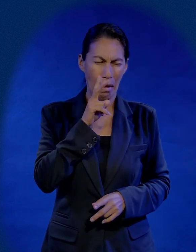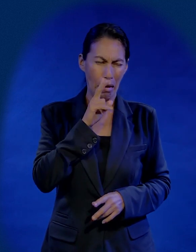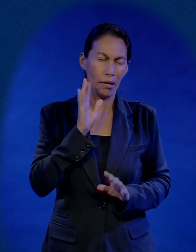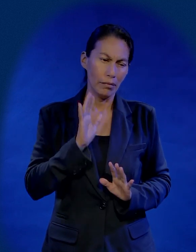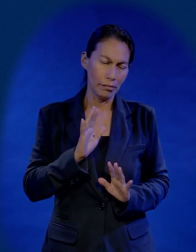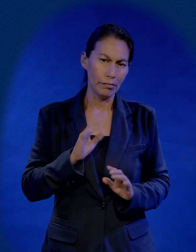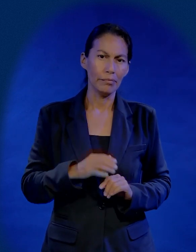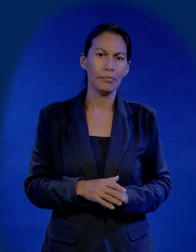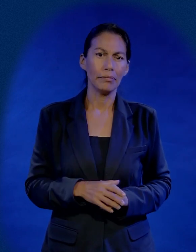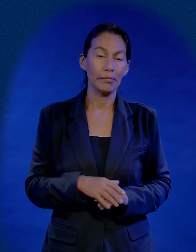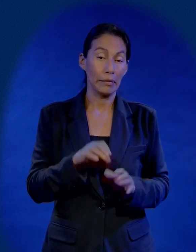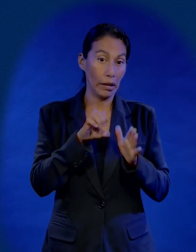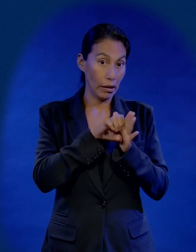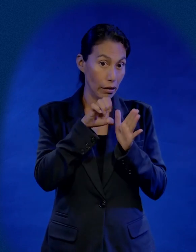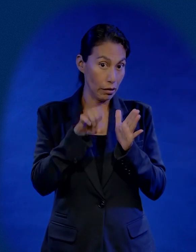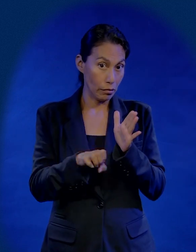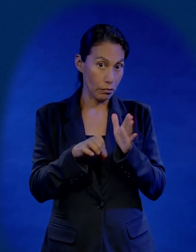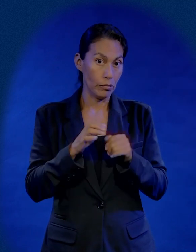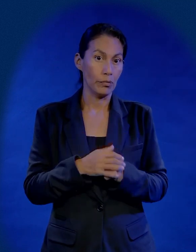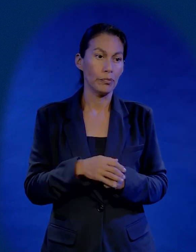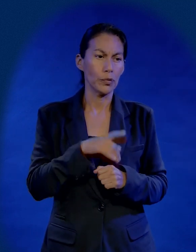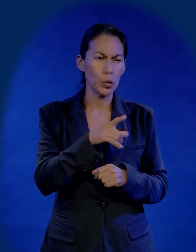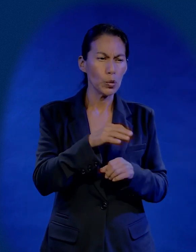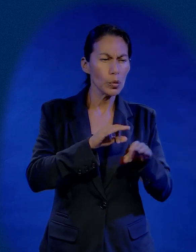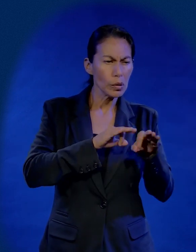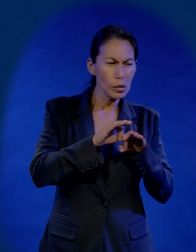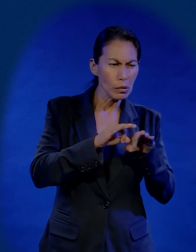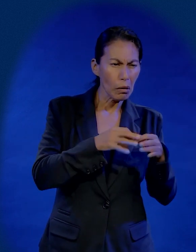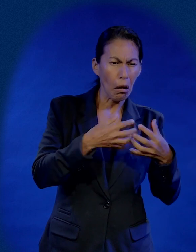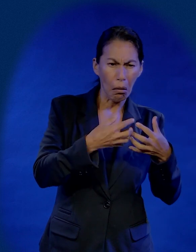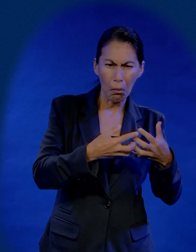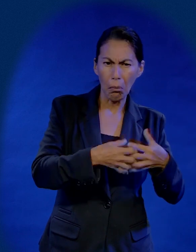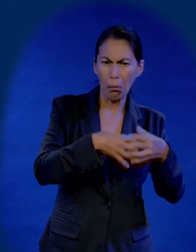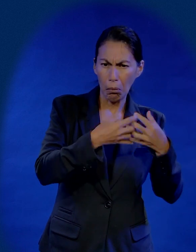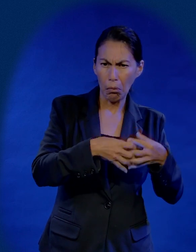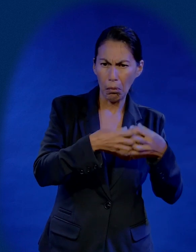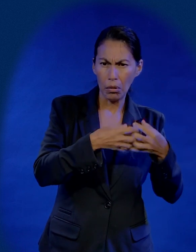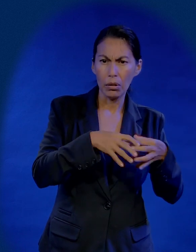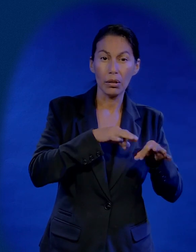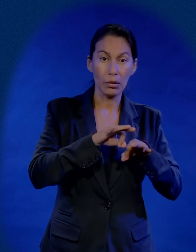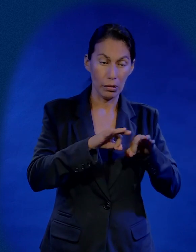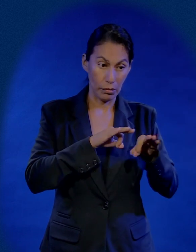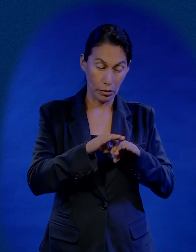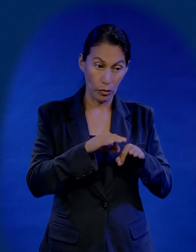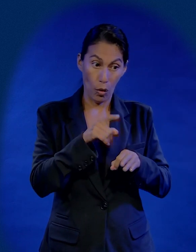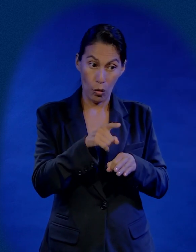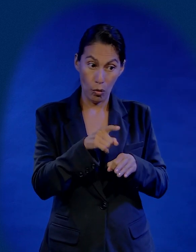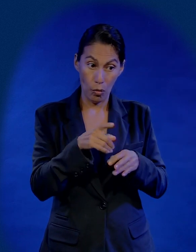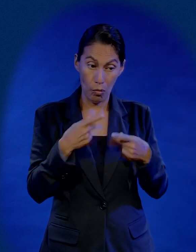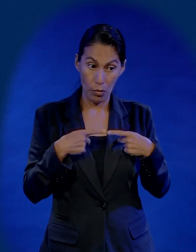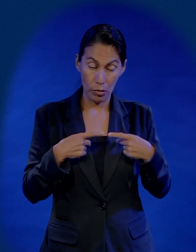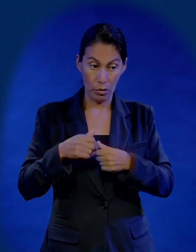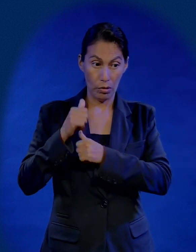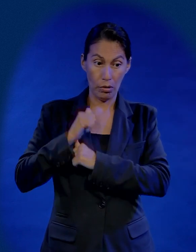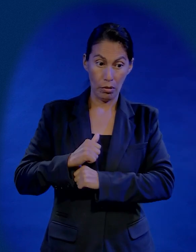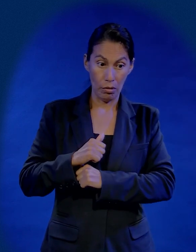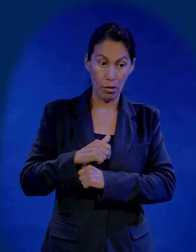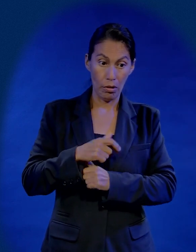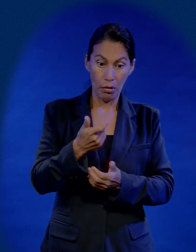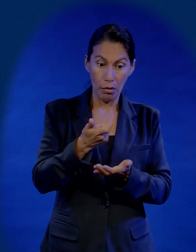vamos a suponer, si tú estás trabajando en una empresa, eres el cajero de la empresa.